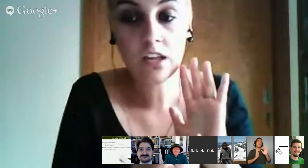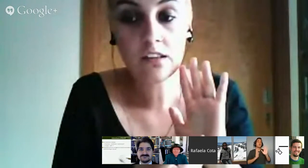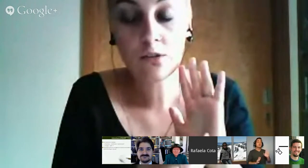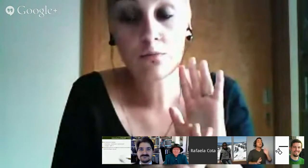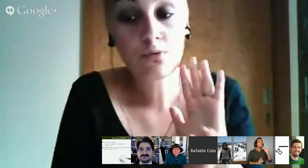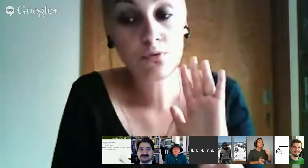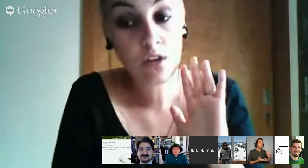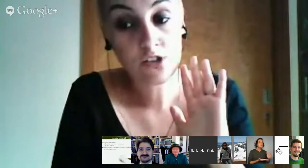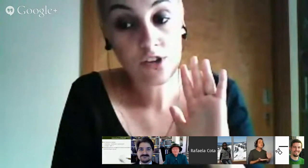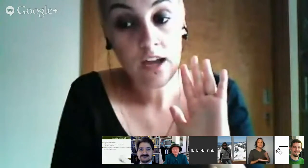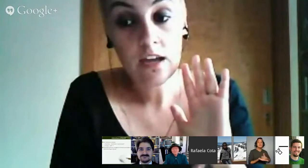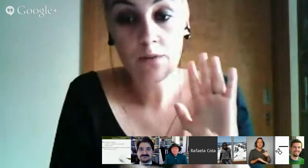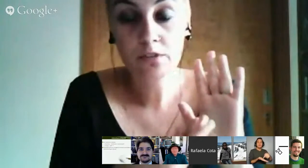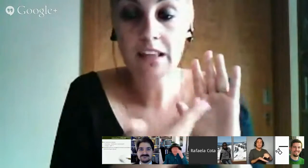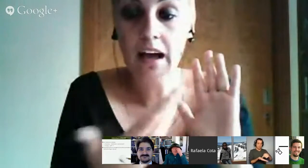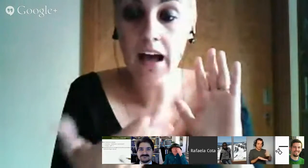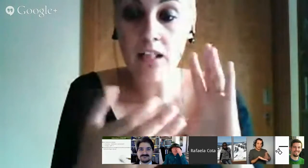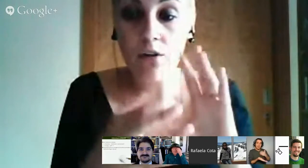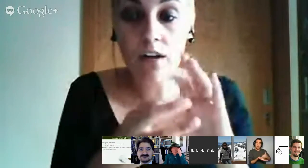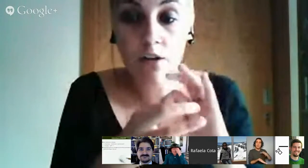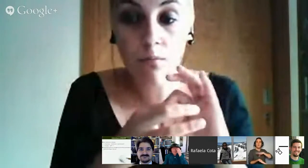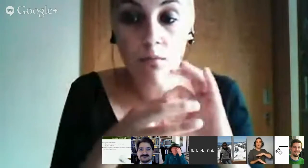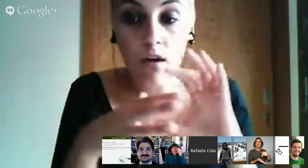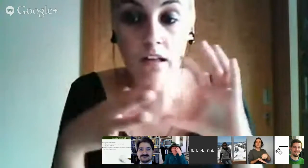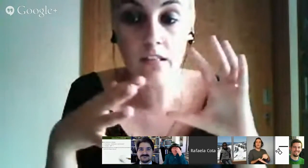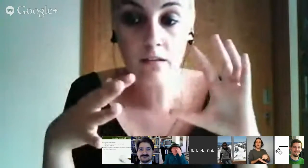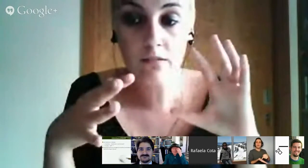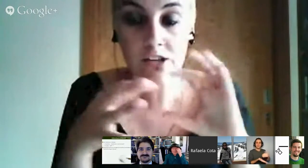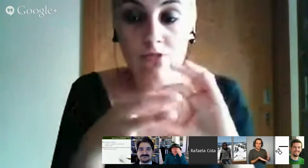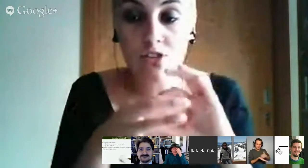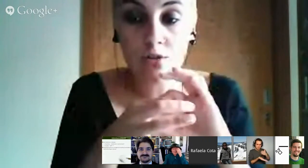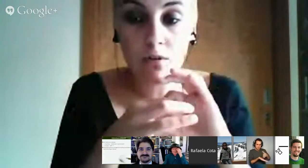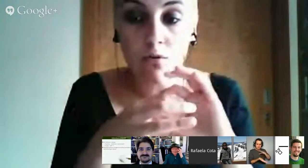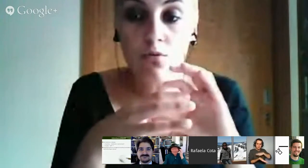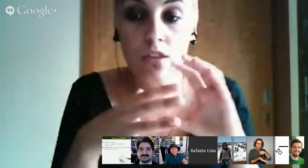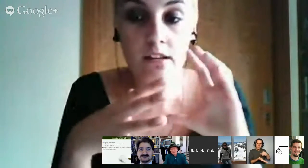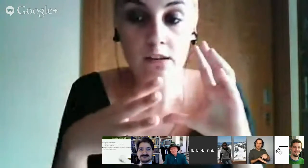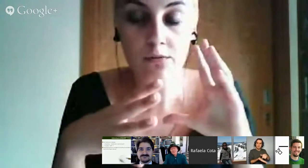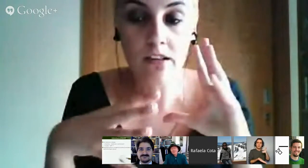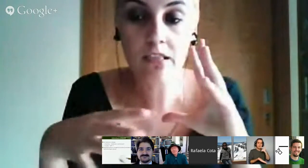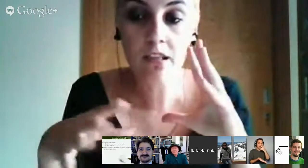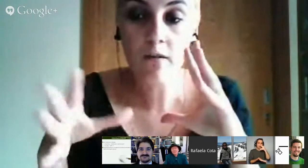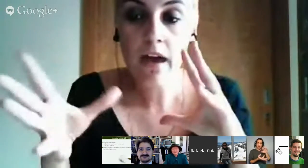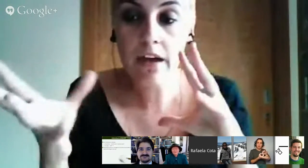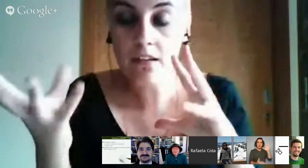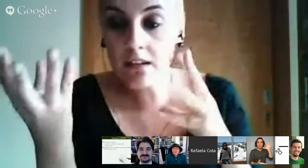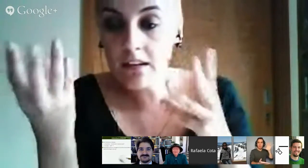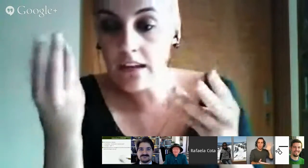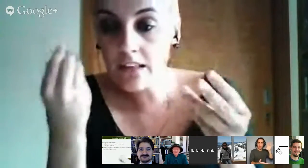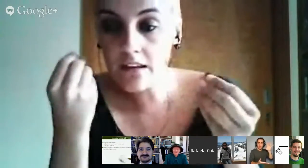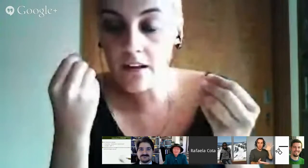escrita do português. portanto, há logo aqui um... deixamos de ter uma concordância. Portanto, não. Aquilo que lhe entra